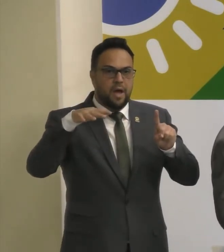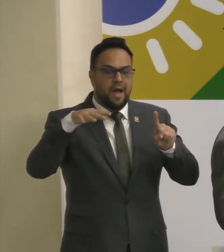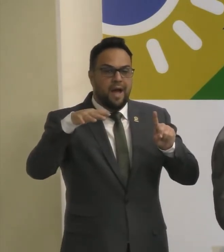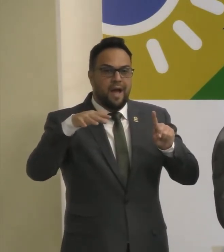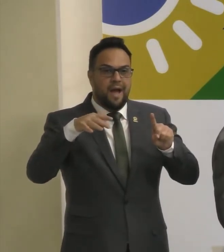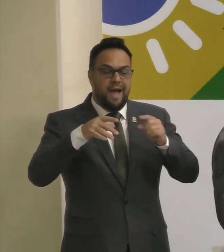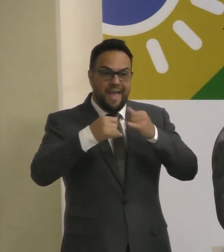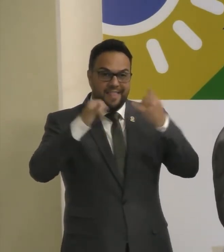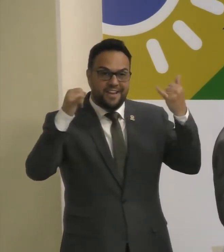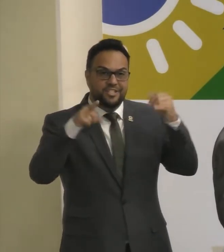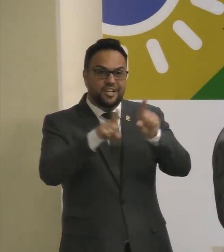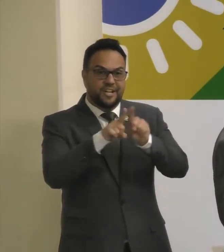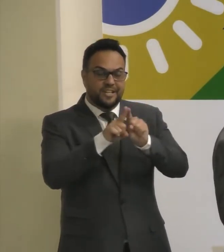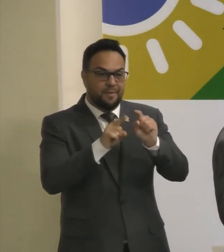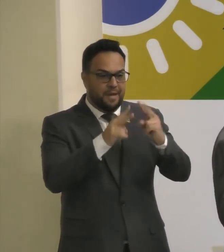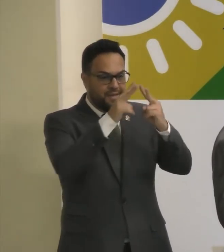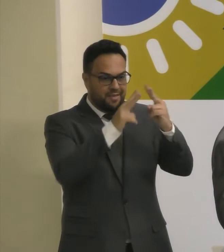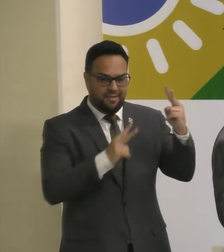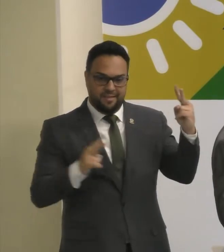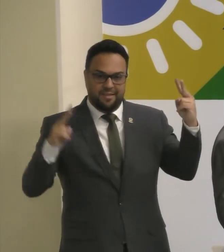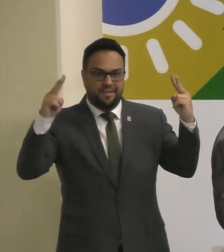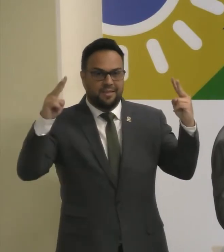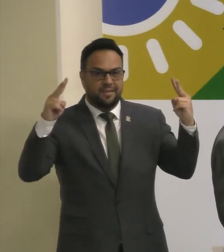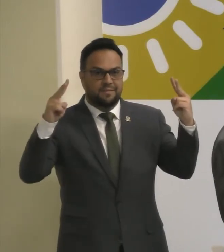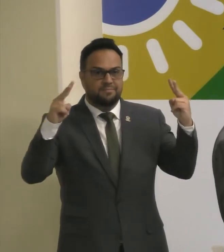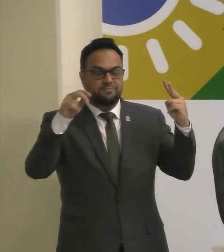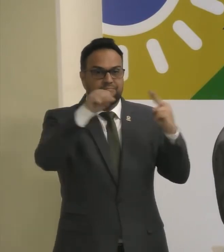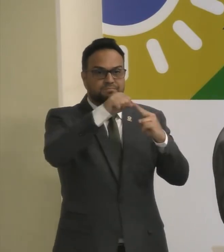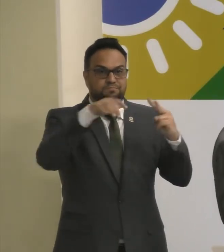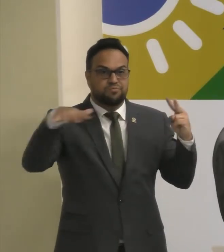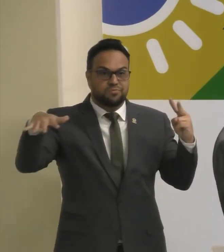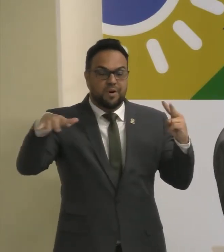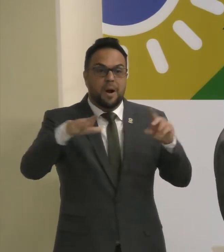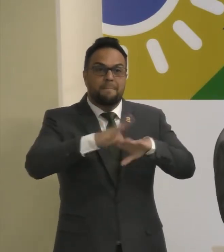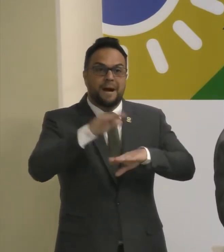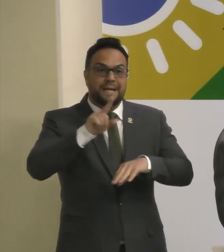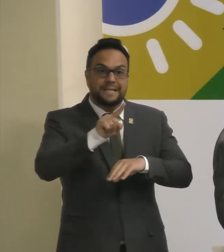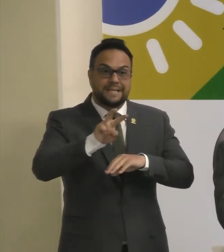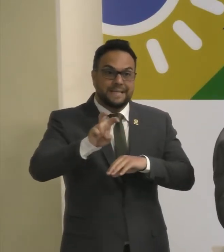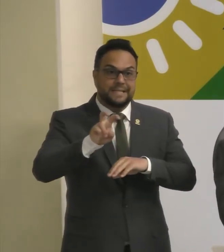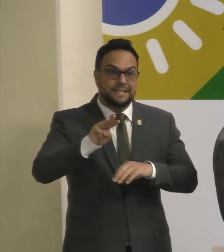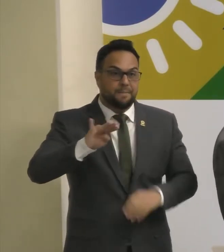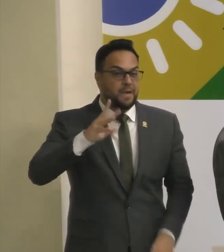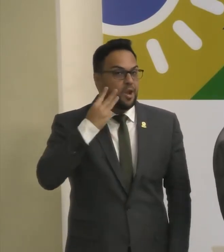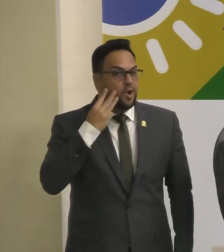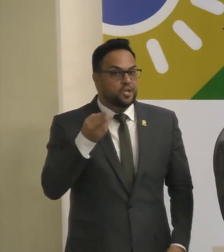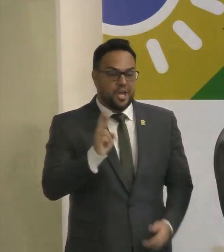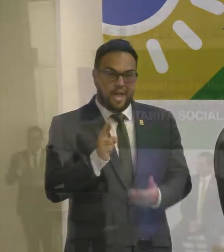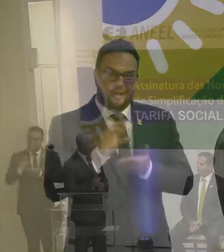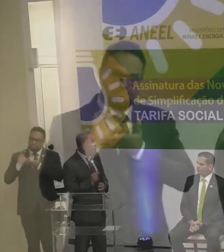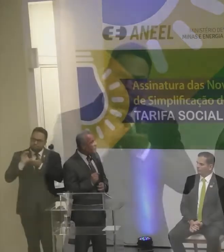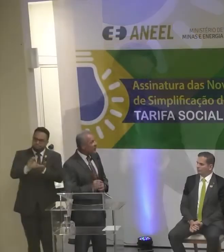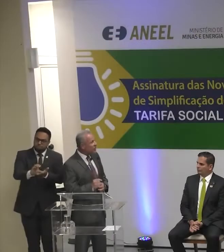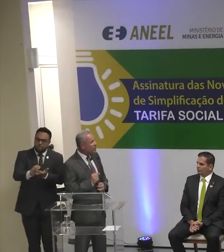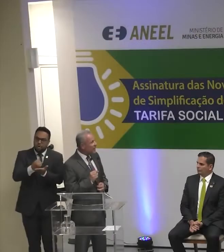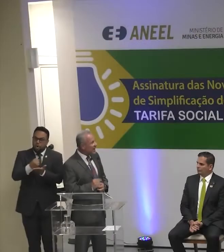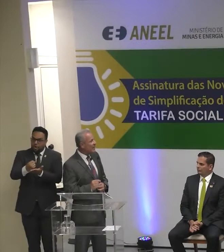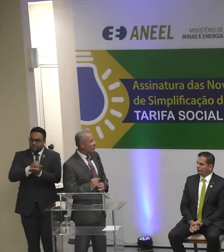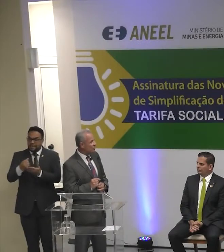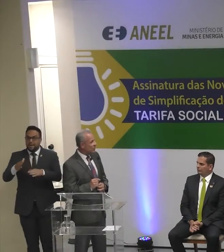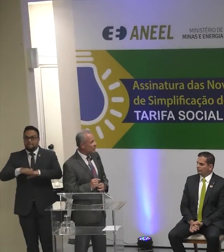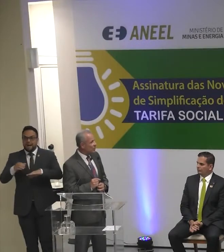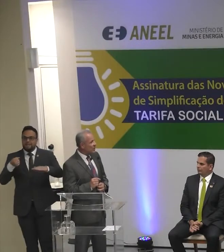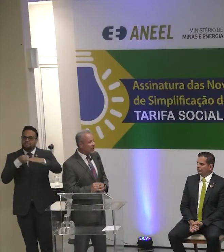Mais de 115 bilhões de reais em investimentos contratados. Mais de 500 mil empregos